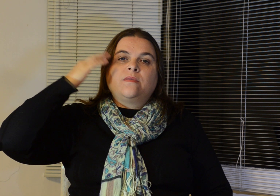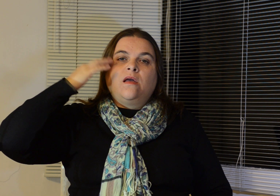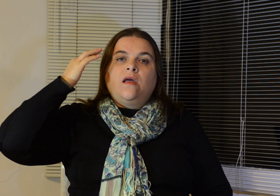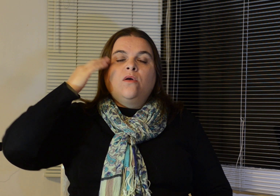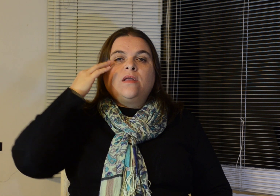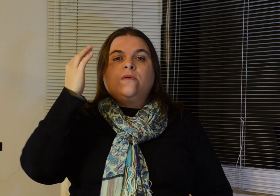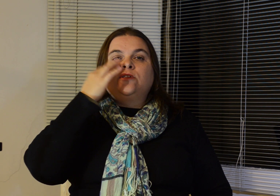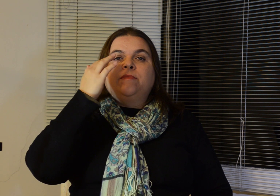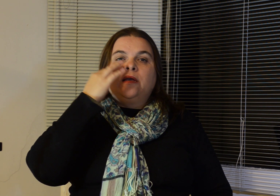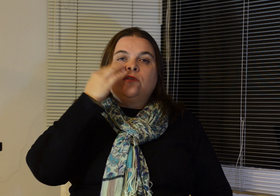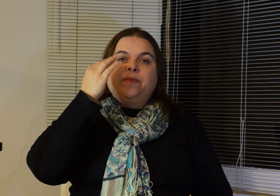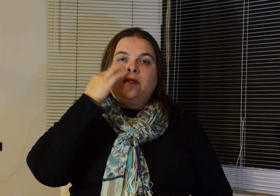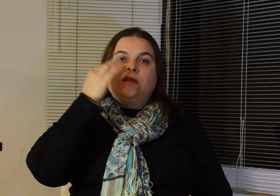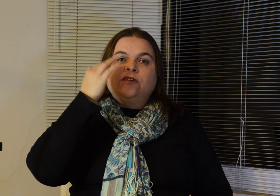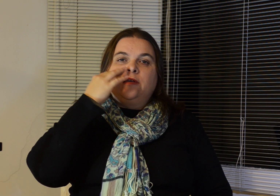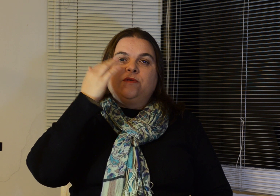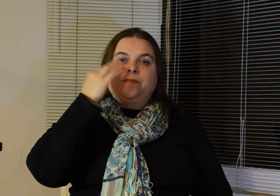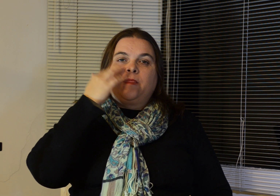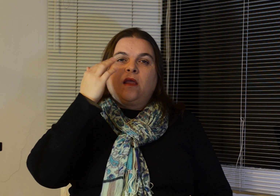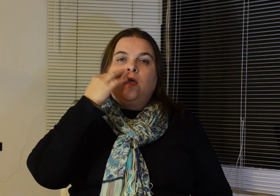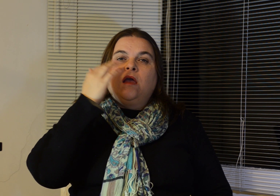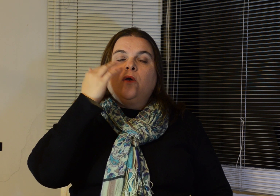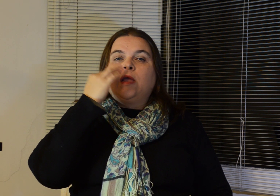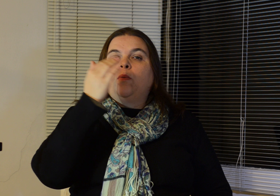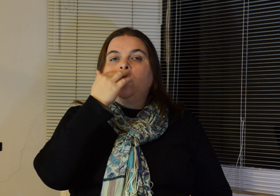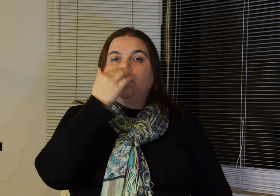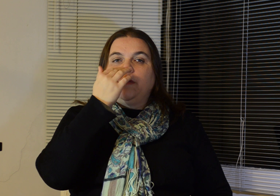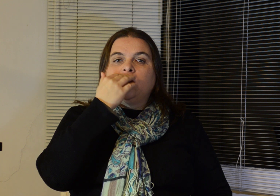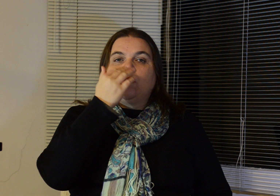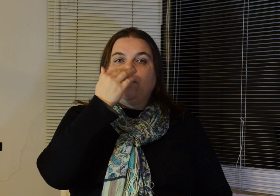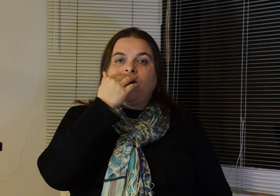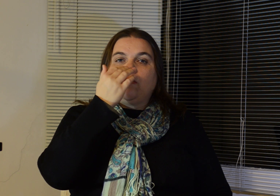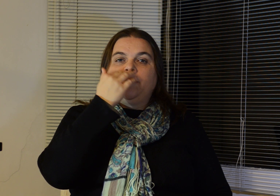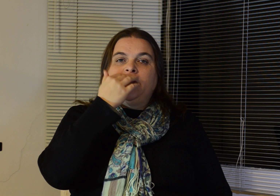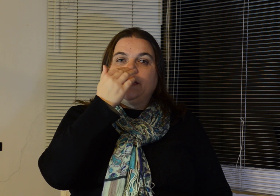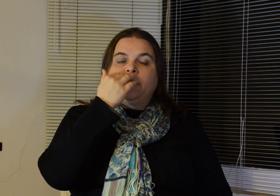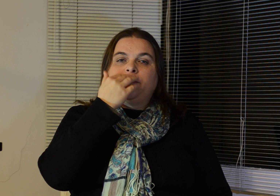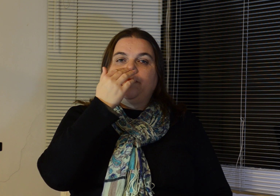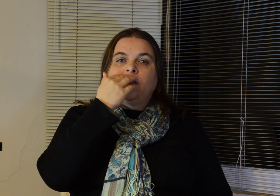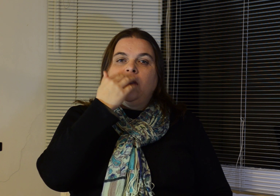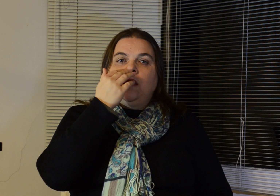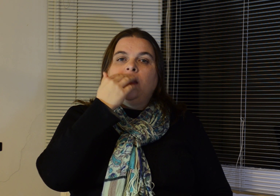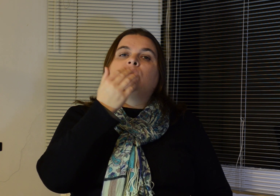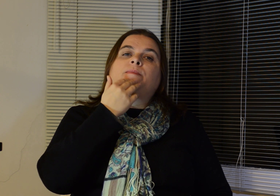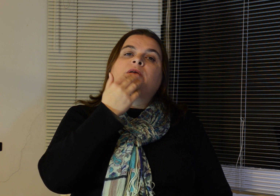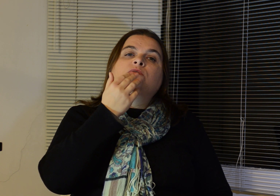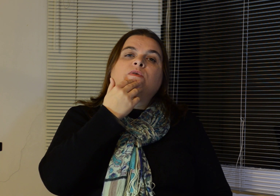Eu tenho este medo de perder dinheiro. Eu tenho muito medo quando eu falo em perder. Eu já perdi muita